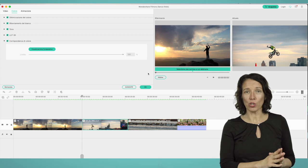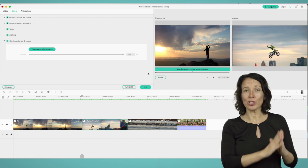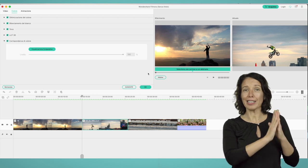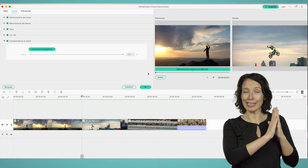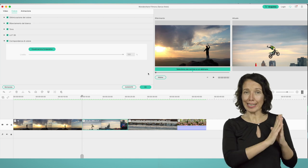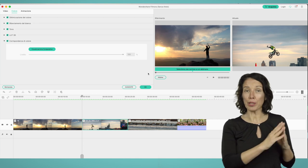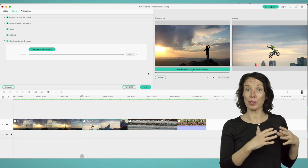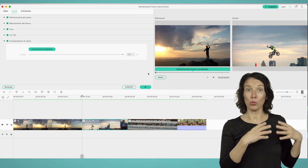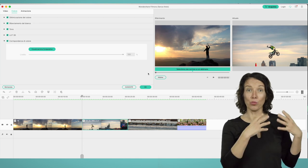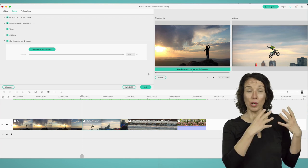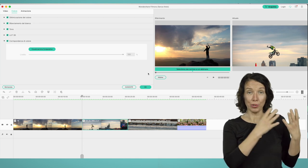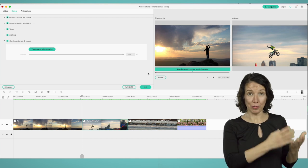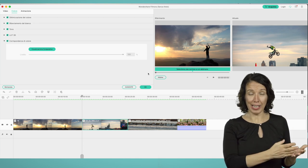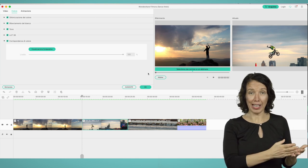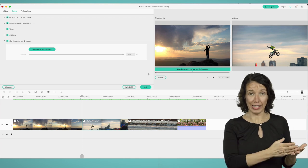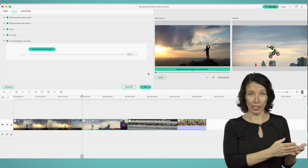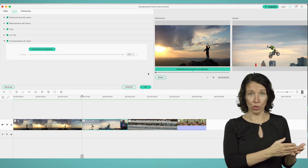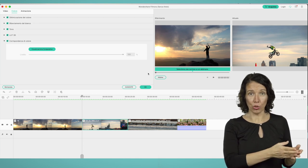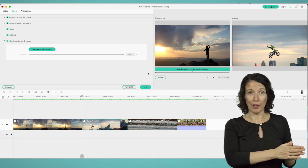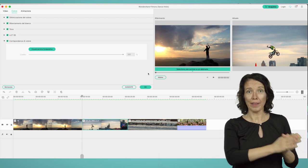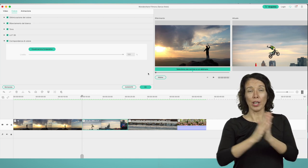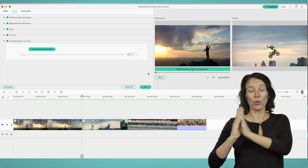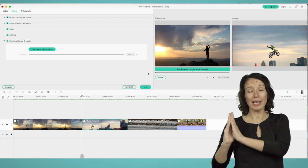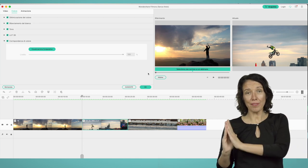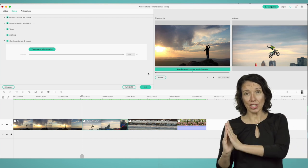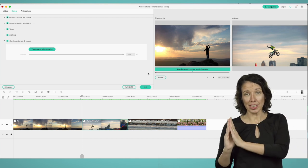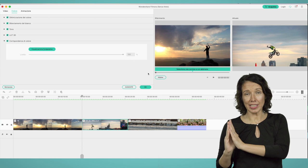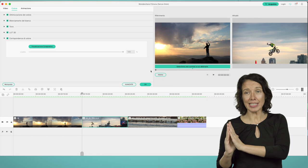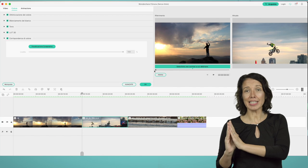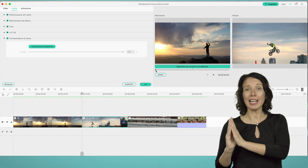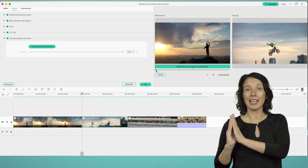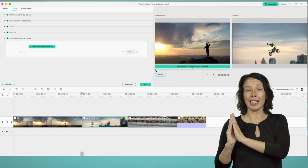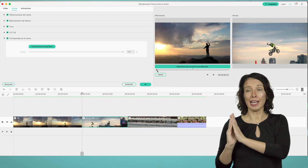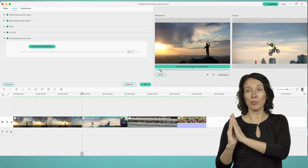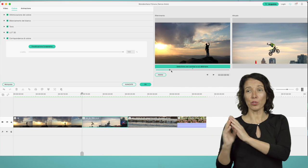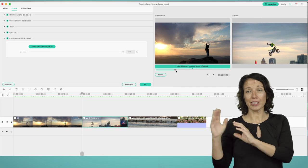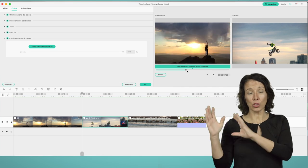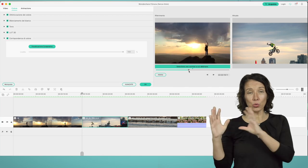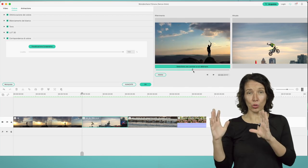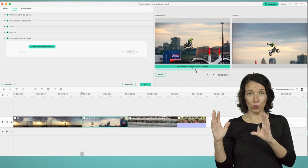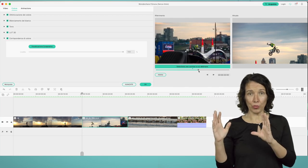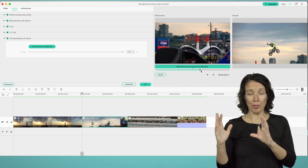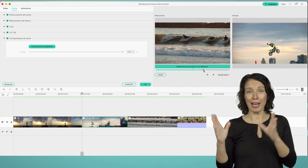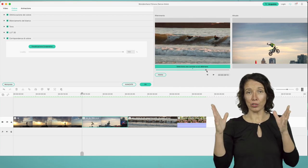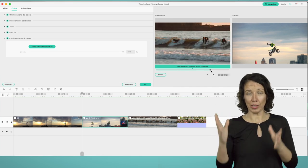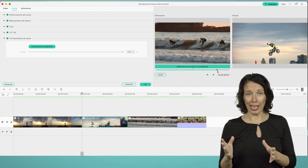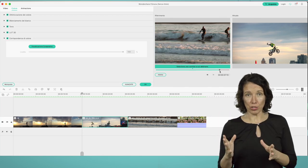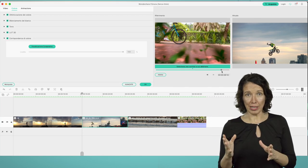rossa della clip di cui vuoi modificare il colore. Quella invece di sinistra mostra tutto il tuo filmato che hai sulla